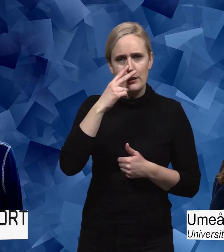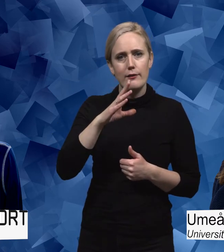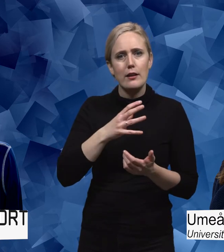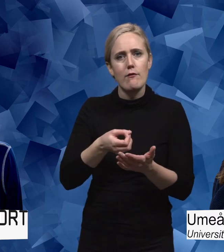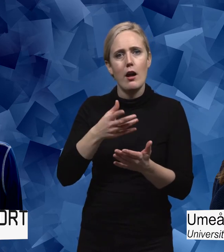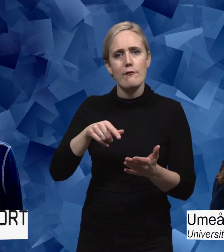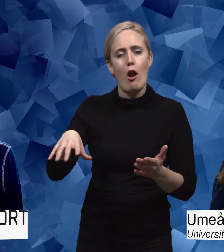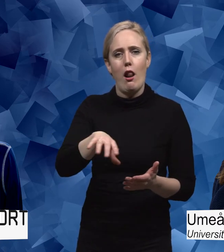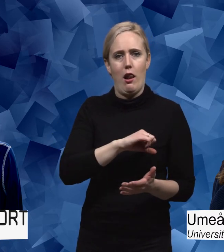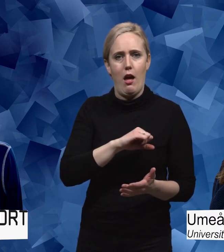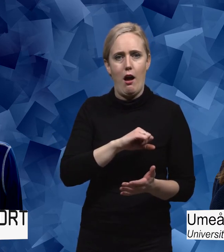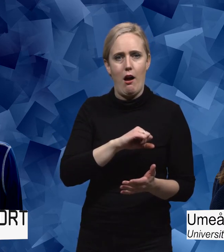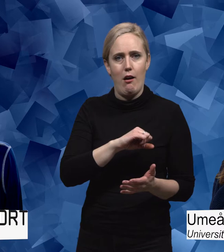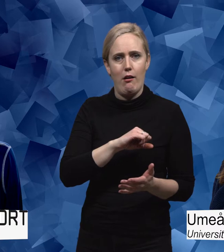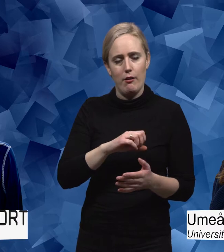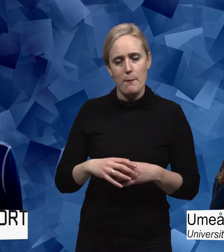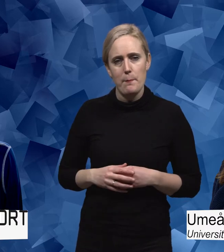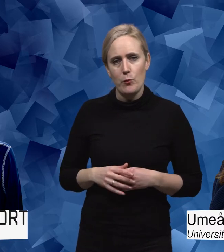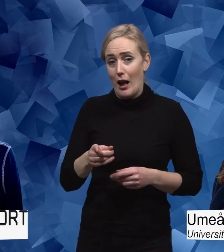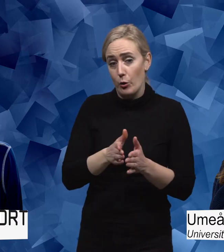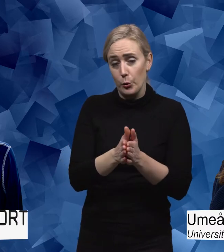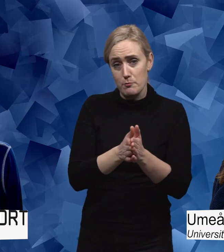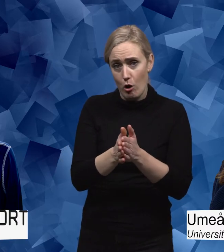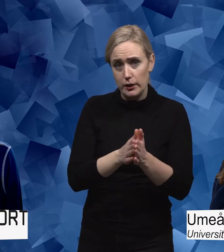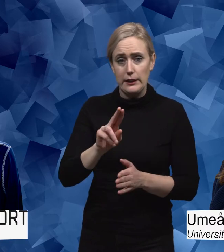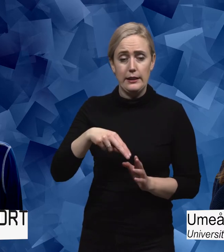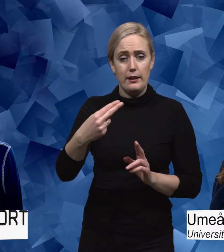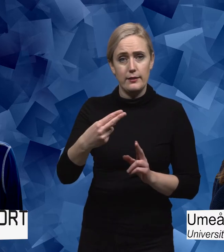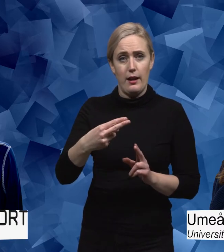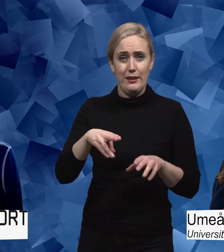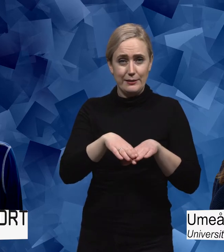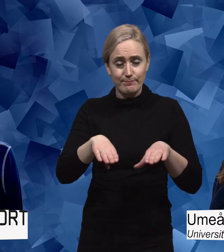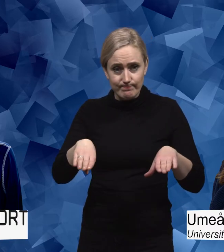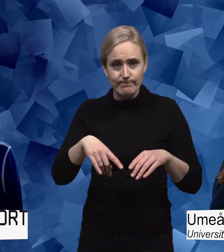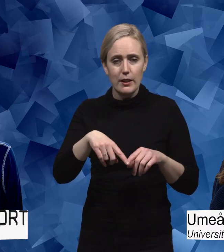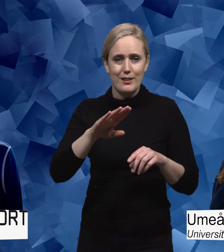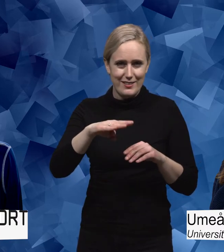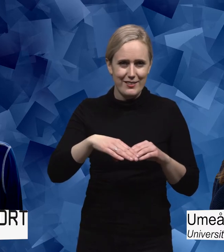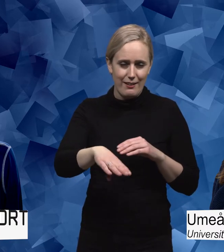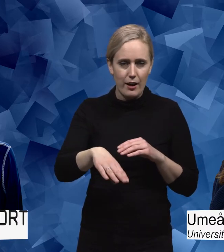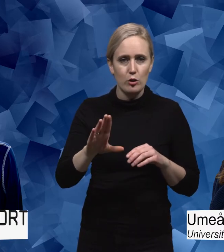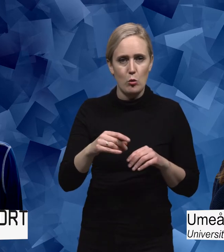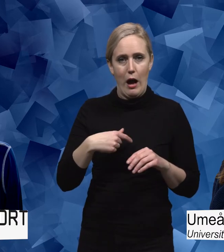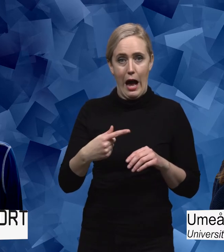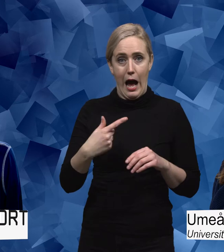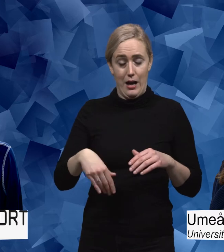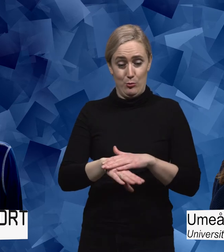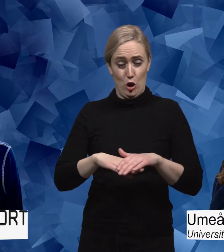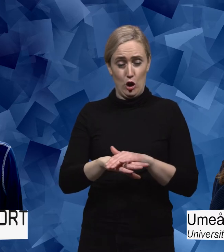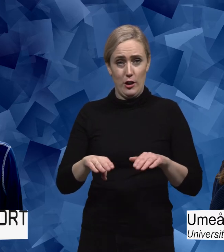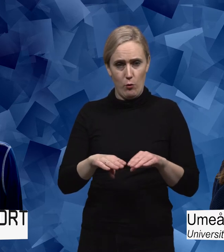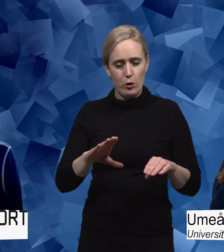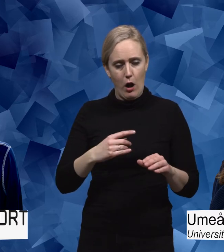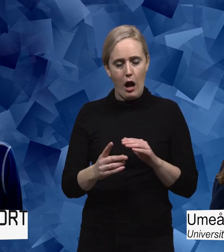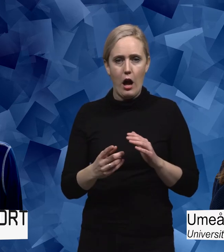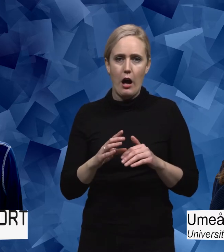förändringsarbetet. Det är väl det som blir utmaningen. Och sen är ju nästa steg att när det kommer ner på gräsrotsnivå så kommer ju det också innebära på sikt